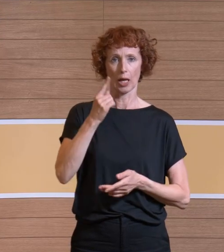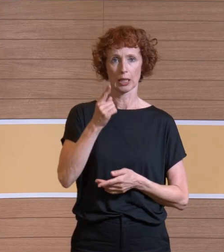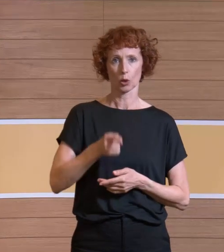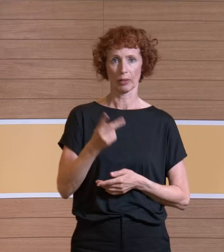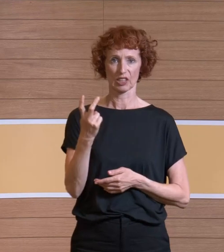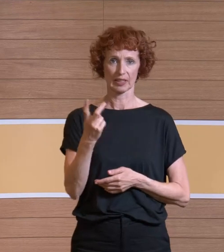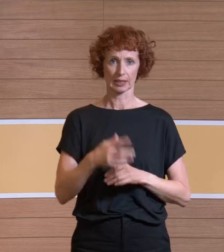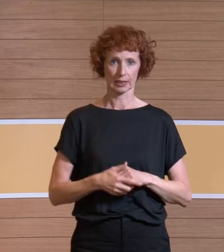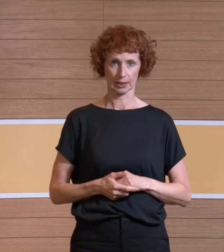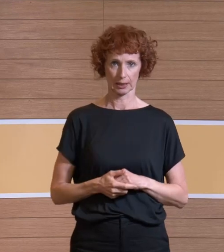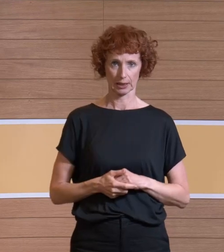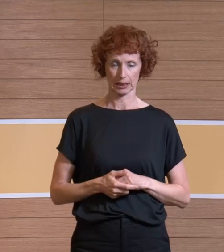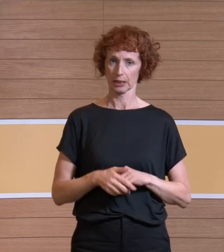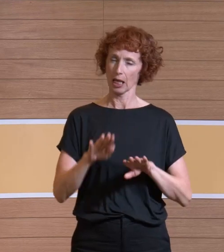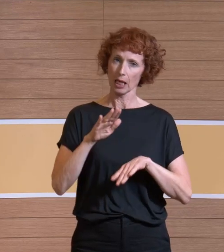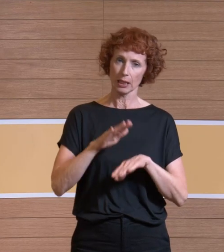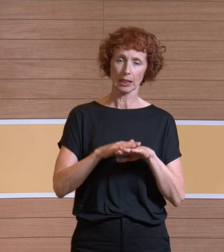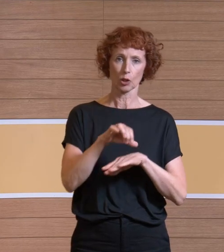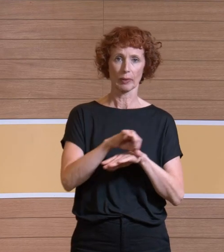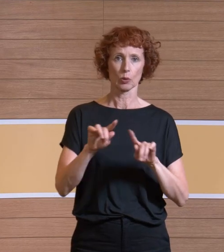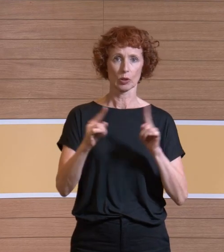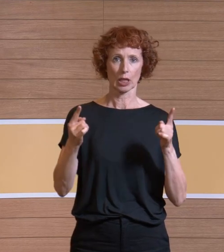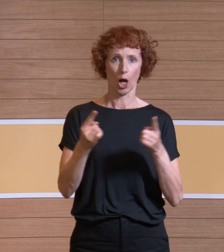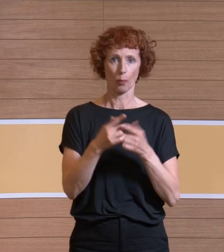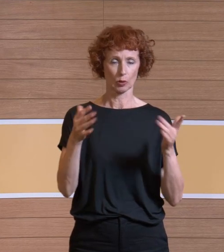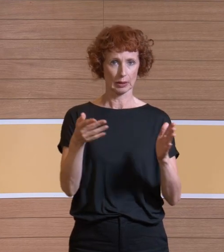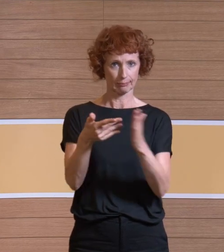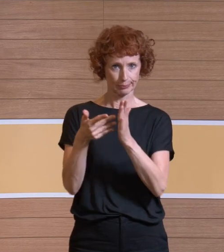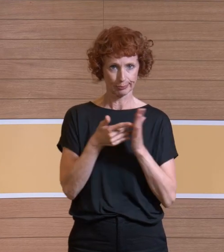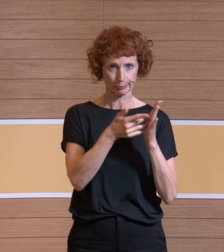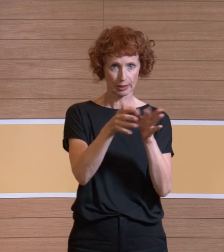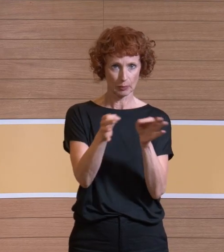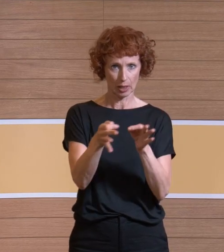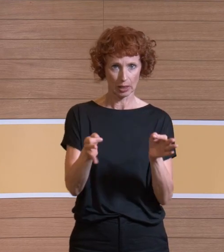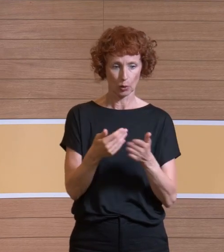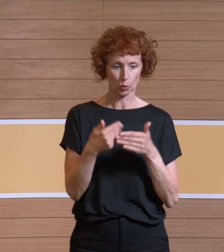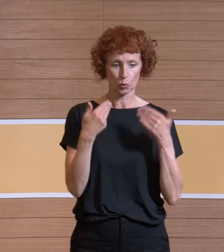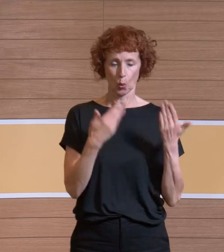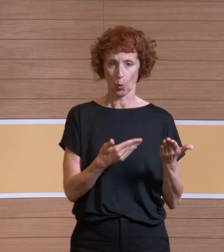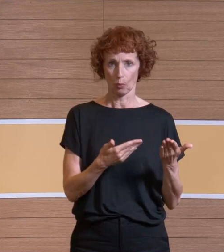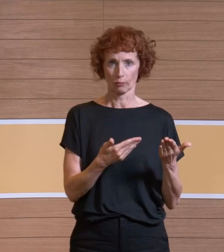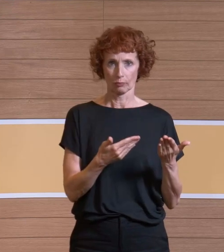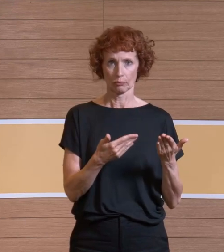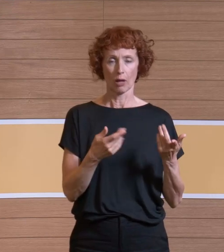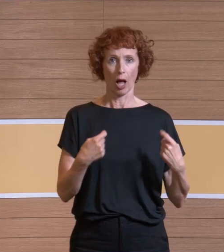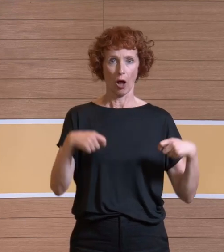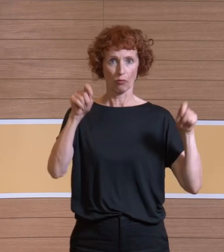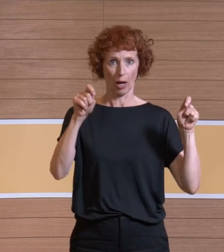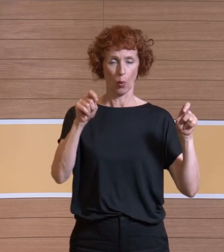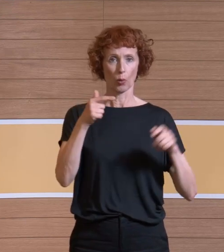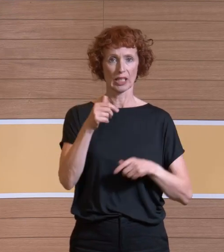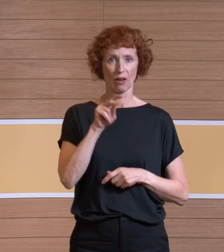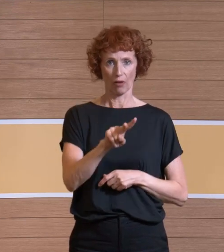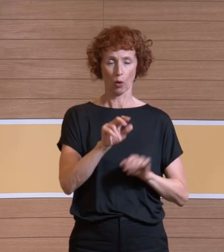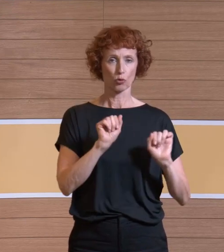Das haben wir für den ganzen OP-Raum durchgeführt. Und jetzt sehen Sie auf der rechten Seite nur den Aufbau für den THV-Schutzbereich